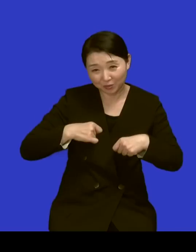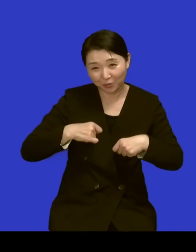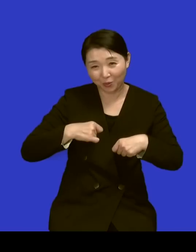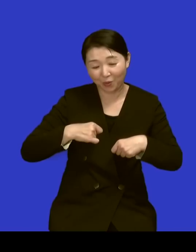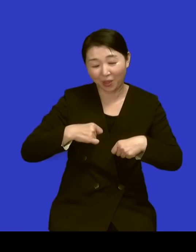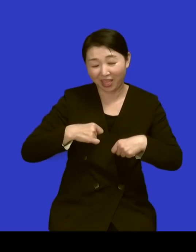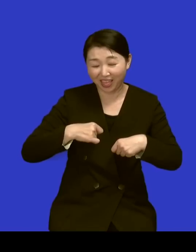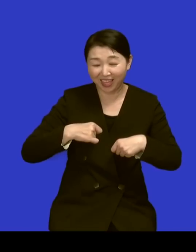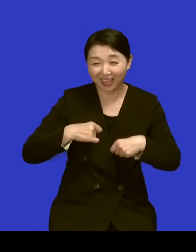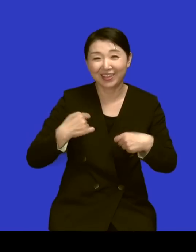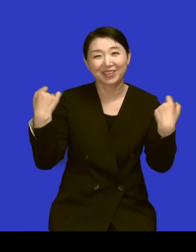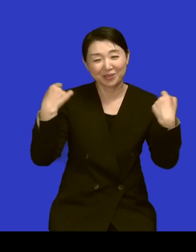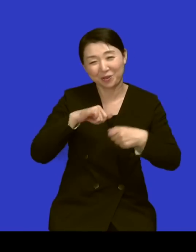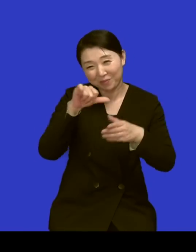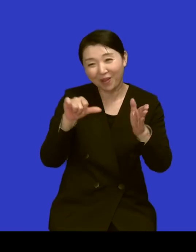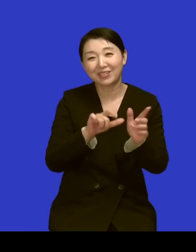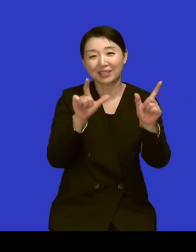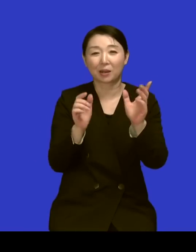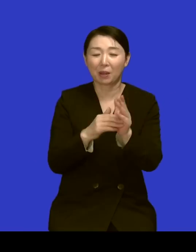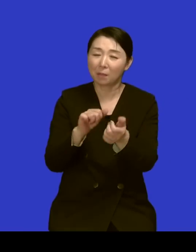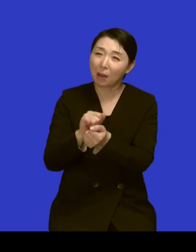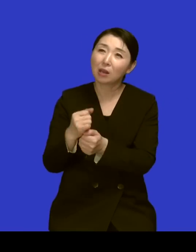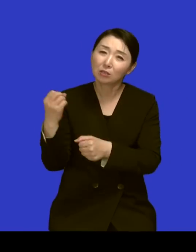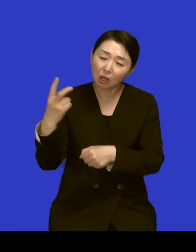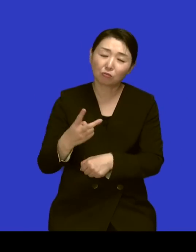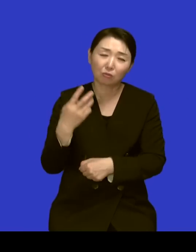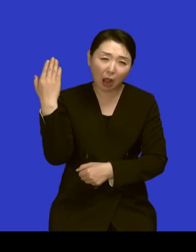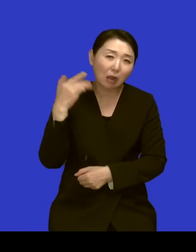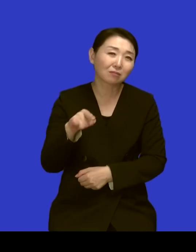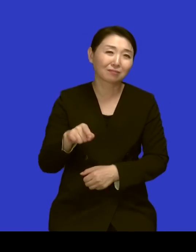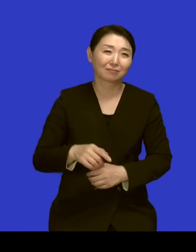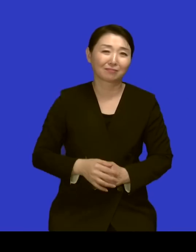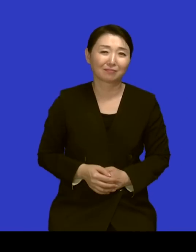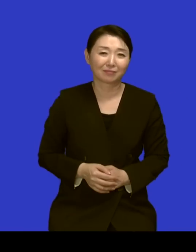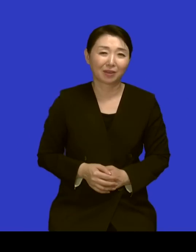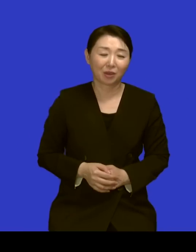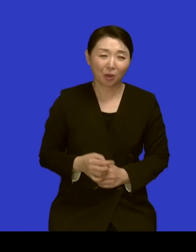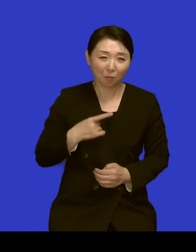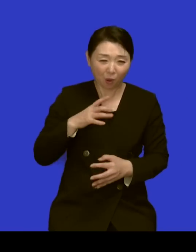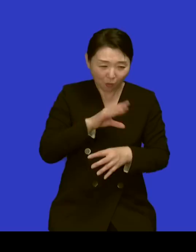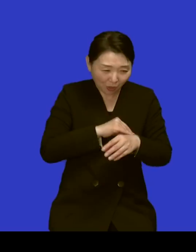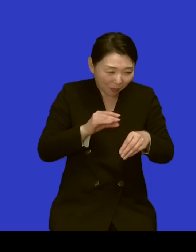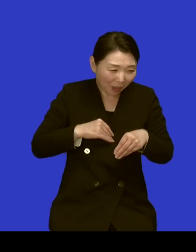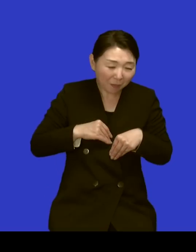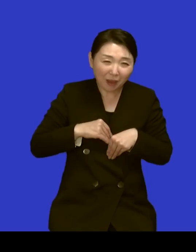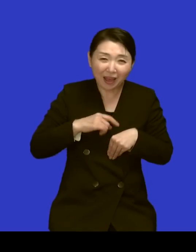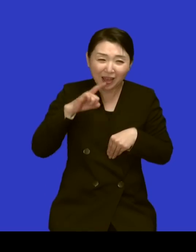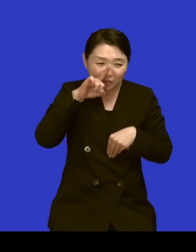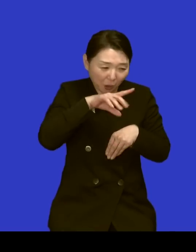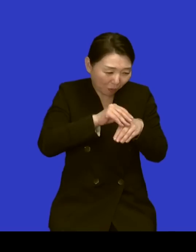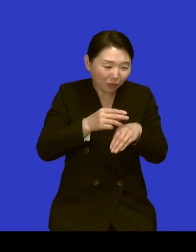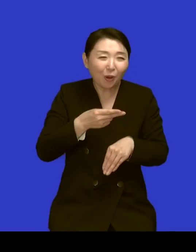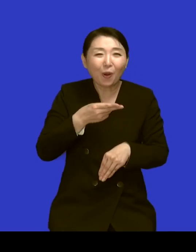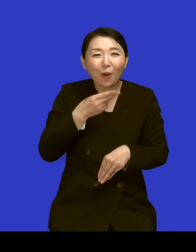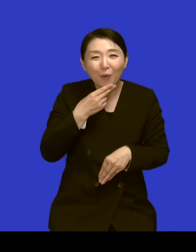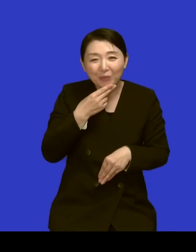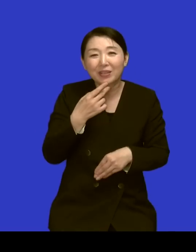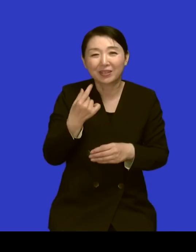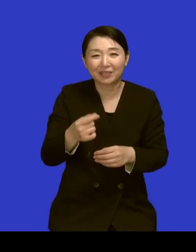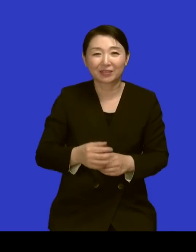하셨겠지만 얼마나 깔끔하셨는데 뭐가 묻어도 티 안 나는 옷들 이렇게 있잖아요 네 검소해 보이고 검소해